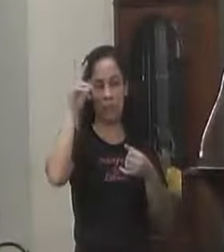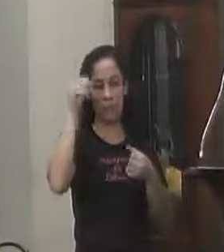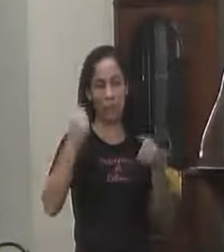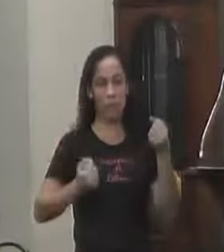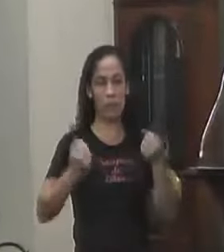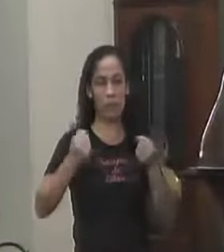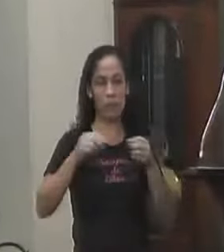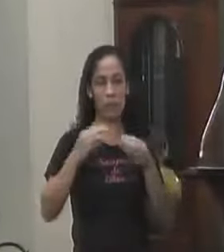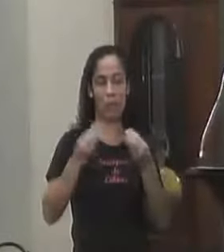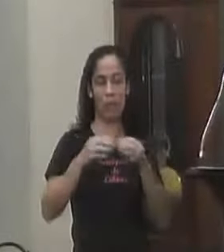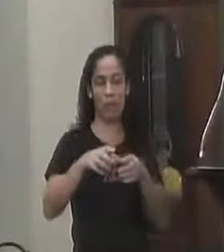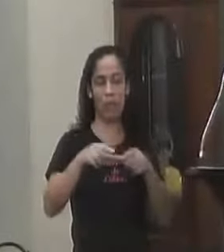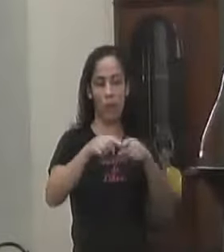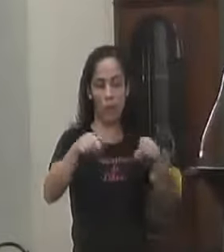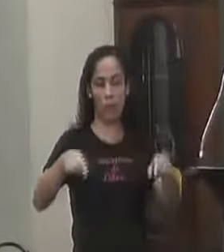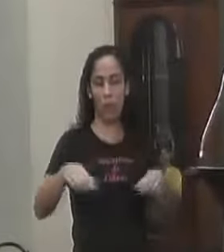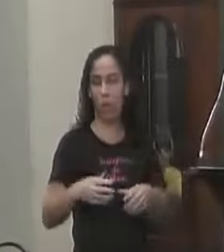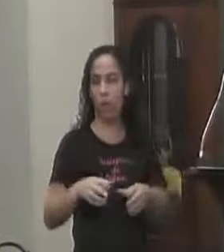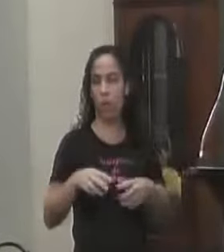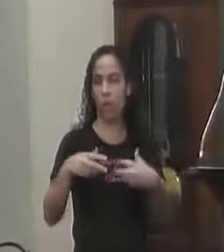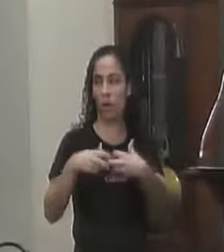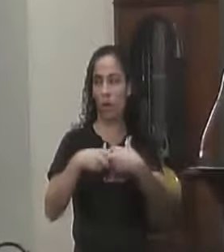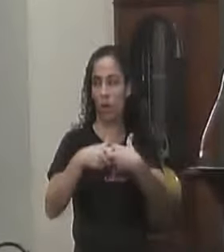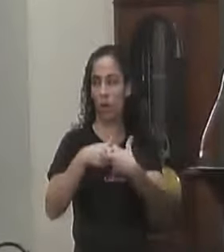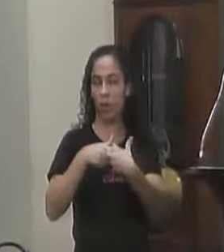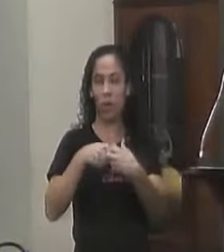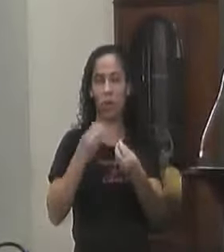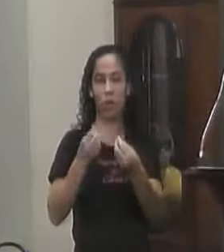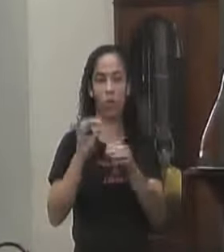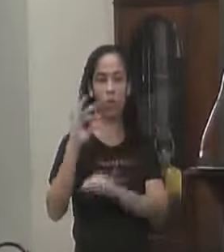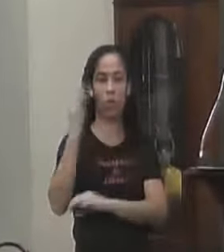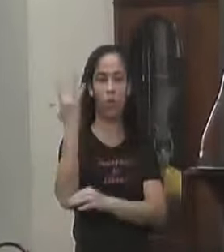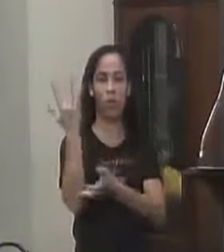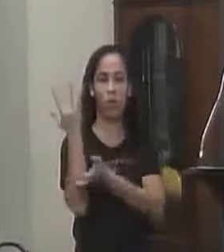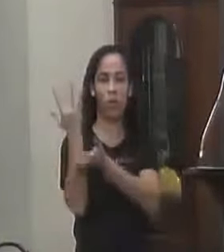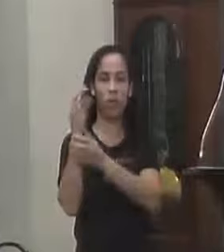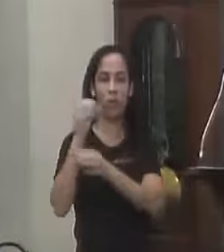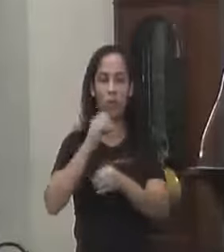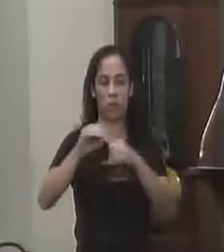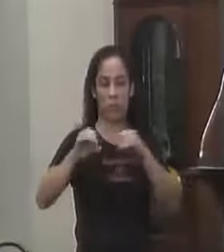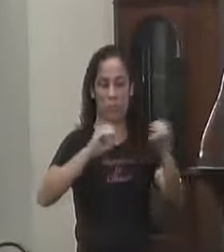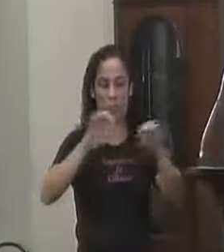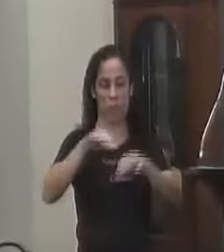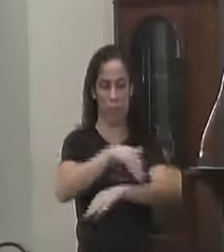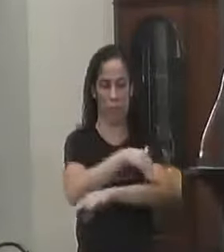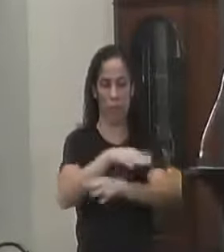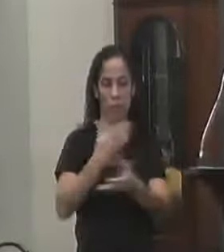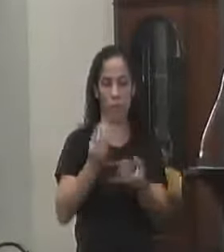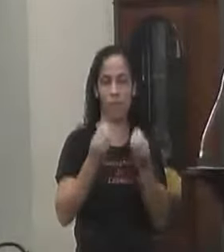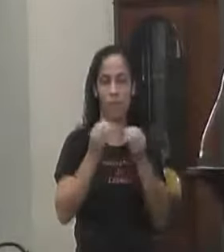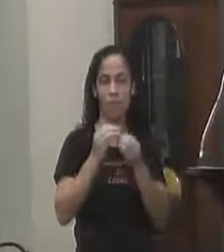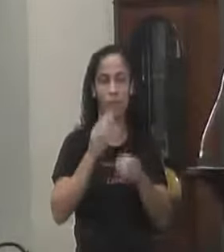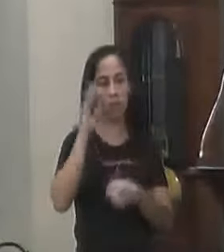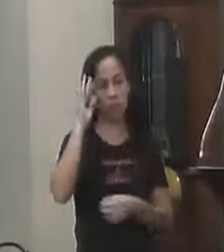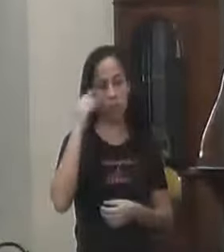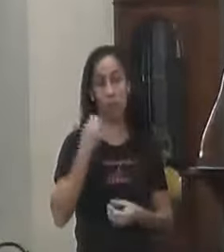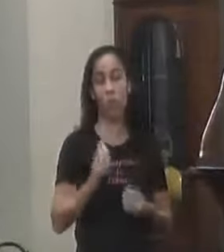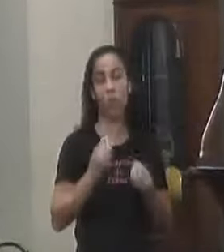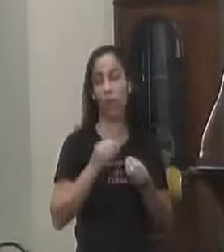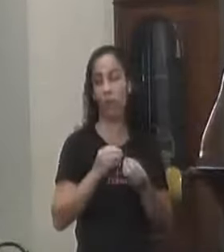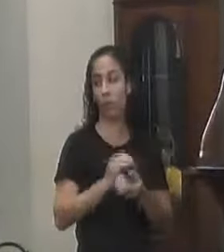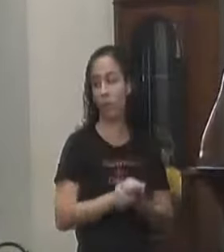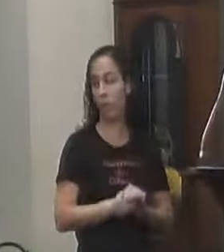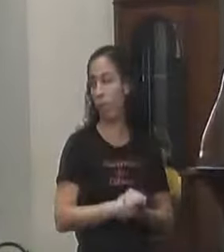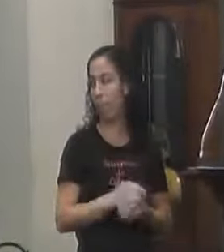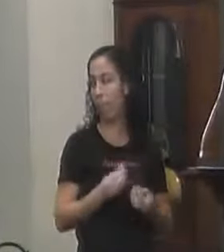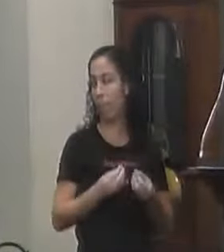corta árvore Tantas pessoas cortando árvore Vem com autorizações E sai jogando para todo lado Todo lado E adianta alguma coisa Aí fica aquela bagunça lá